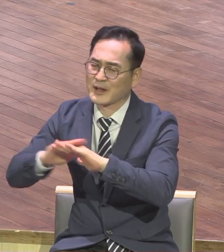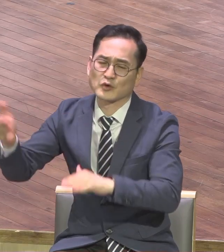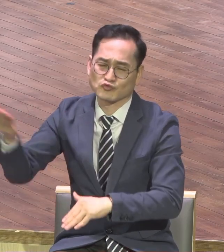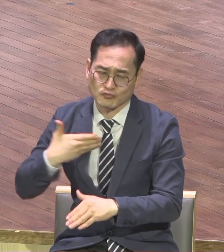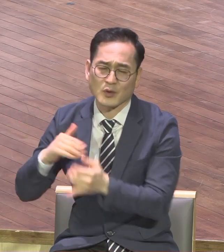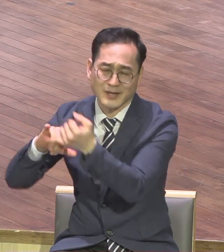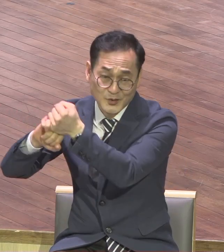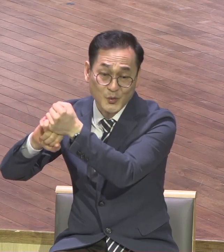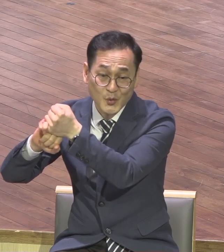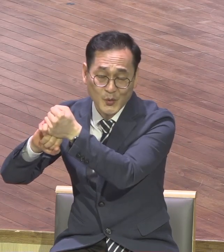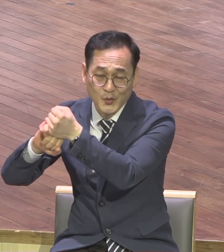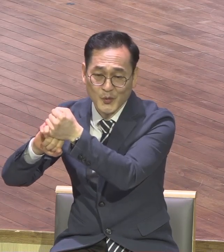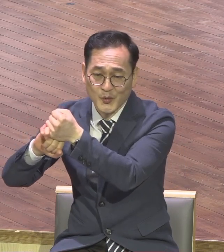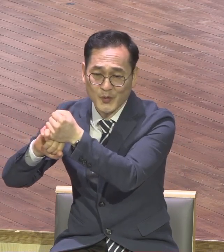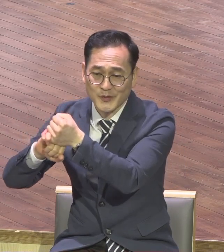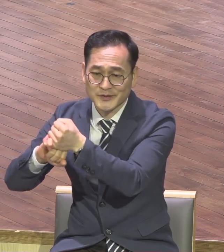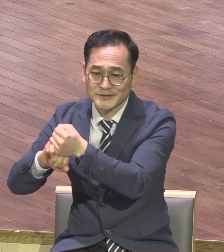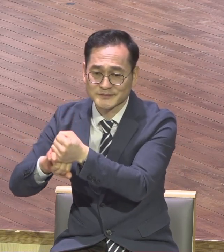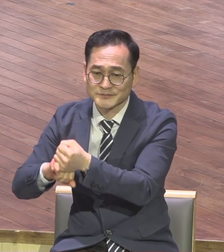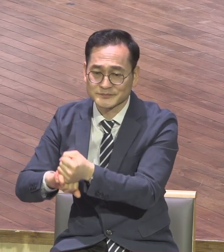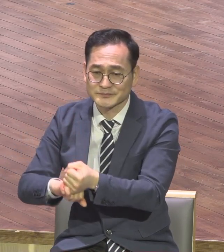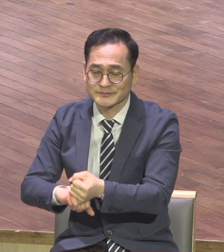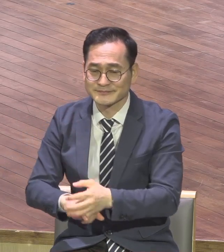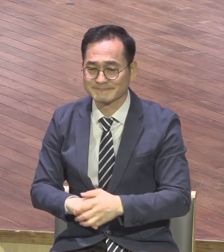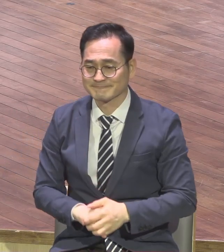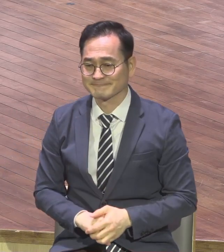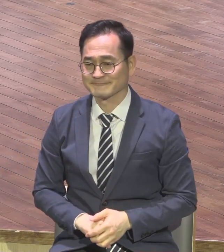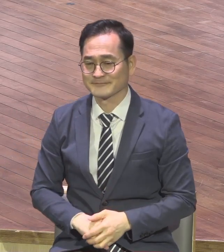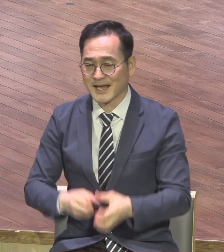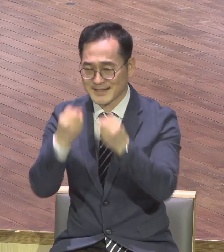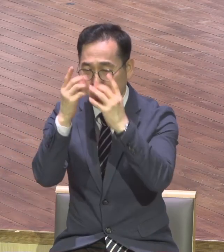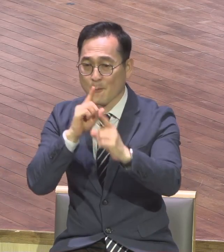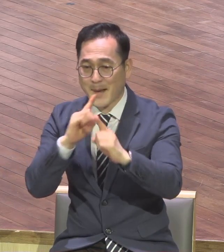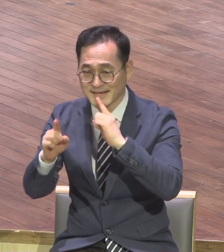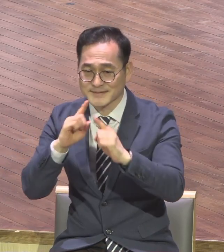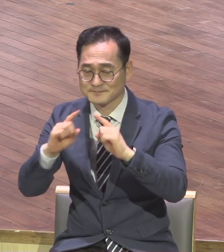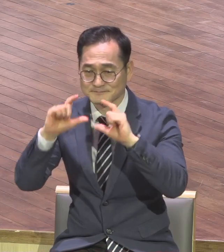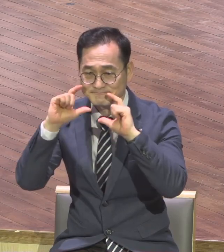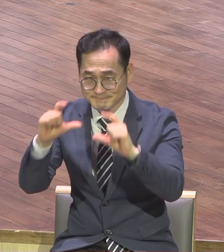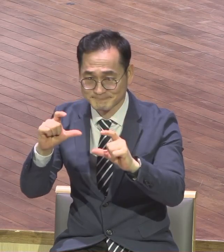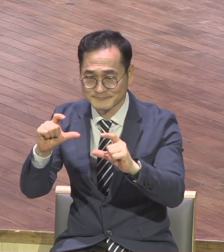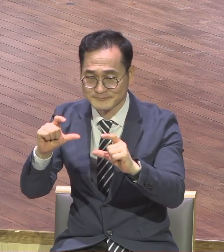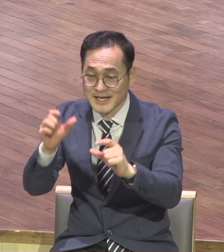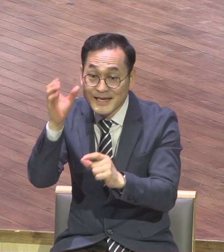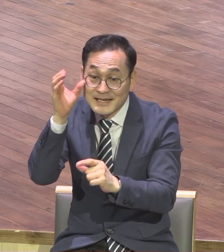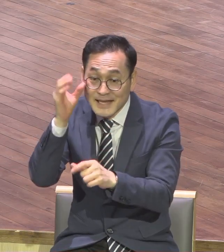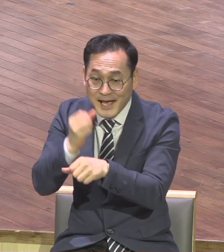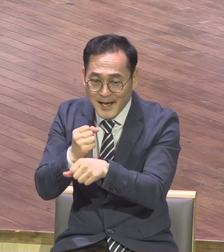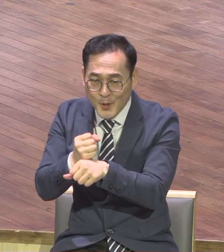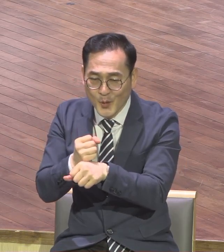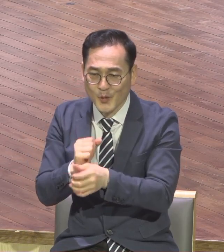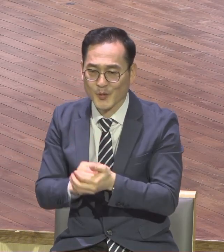새해 메시지 은약을 기대하면서 하나님께서 예배해 놓으신 크고 은밀한 일을 체험하게 하여 주옵사사